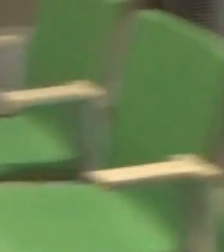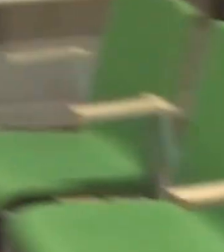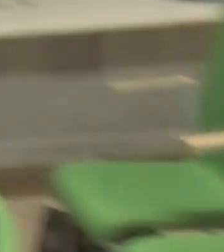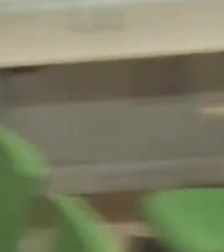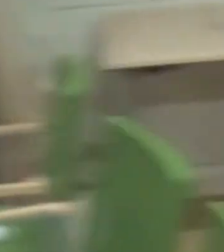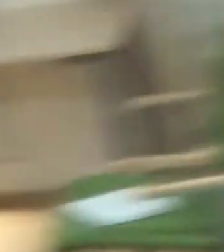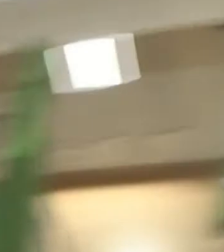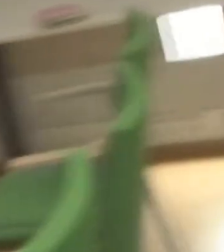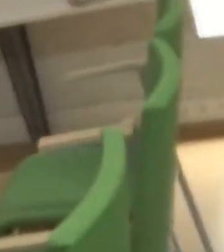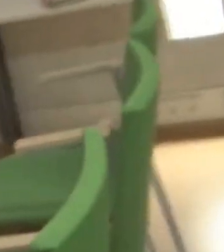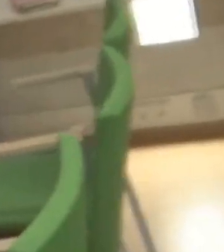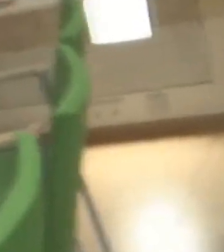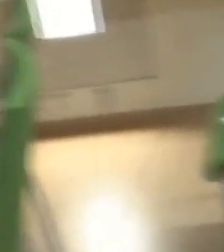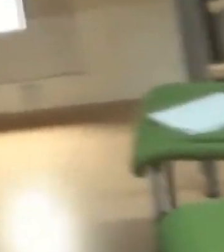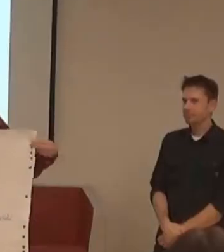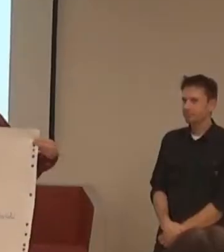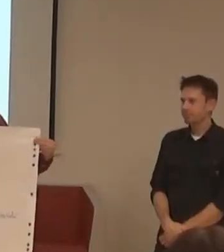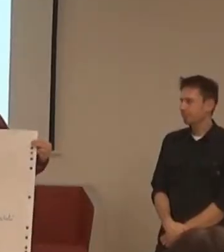Můžeme vás napředneško.